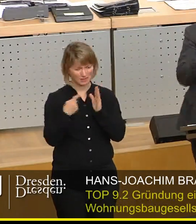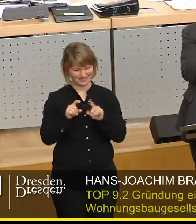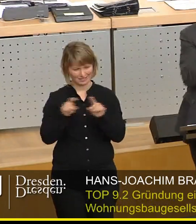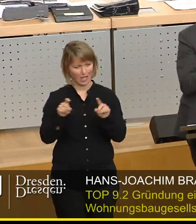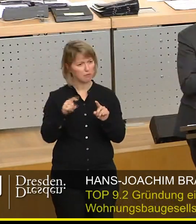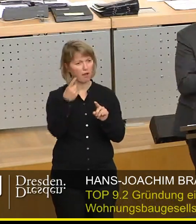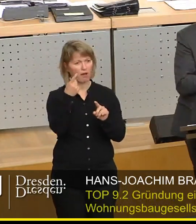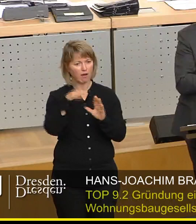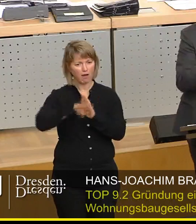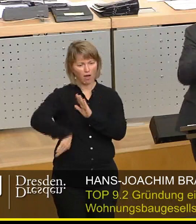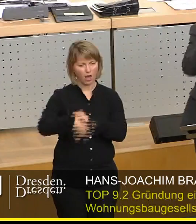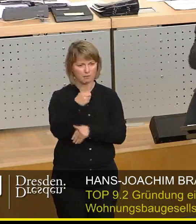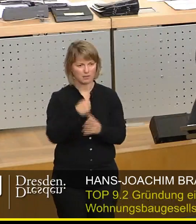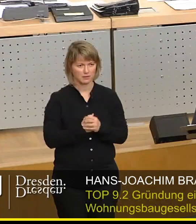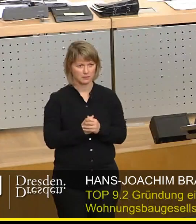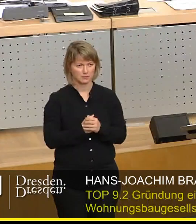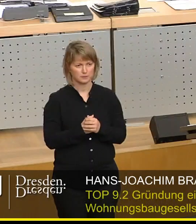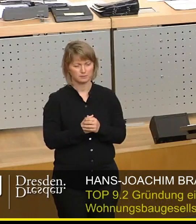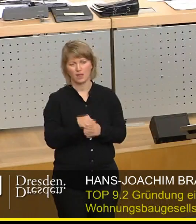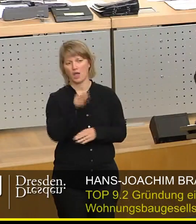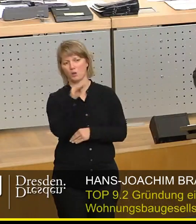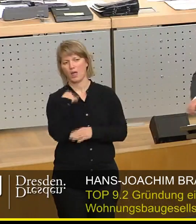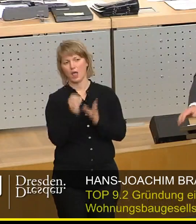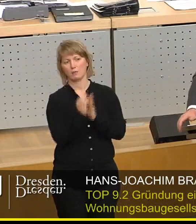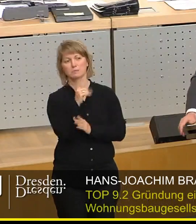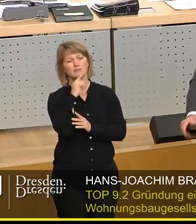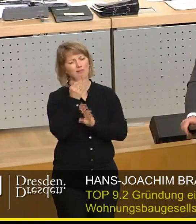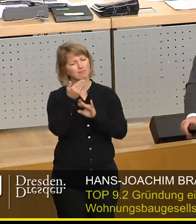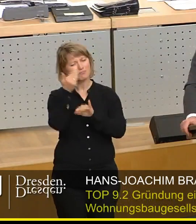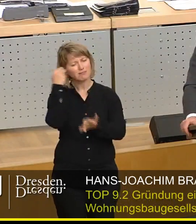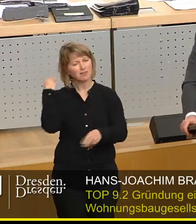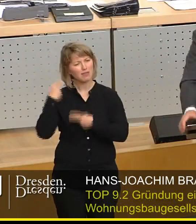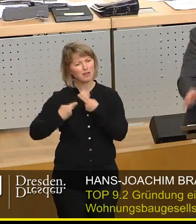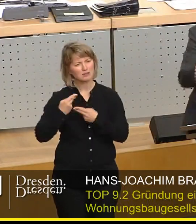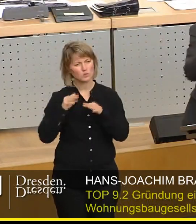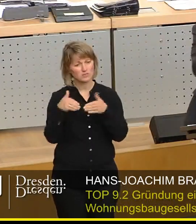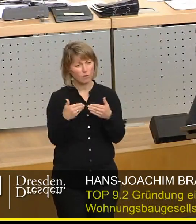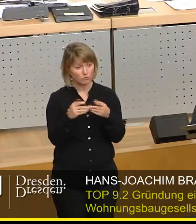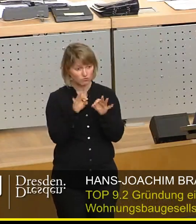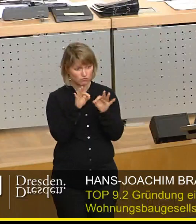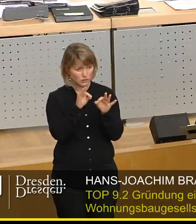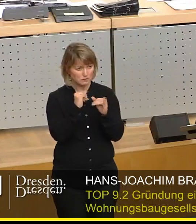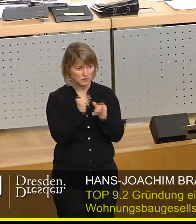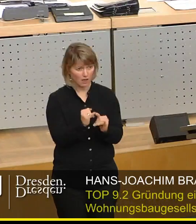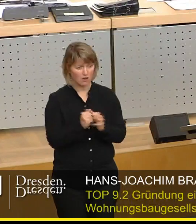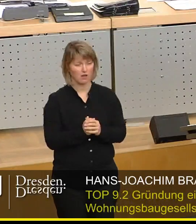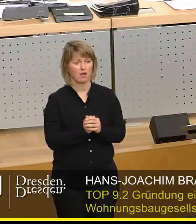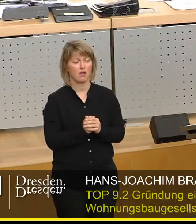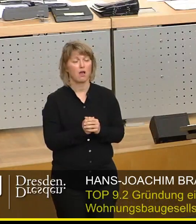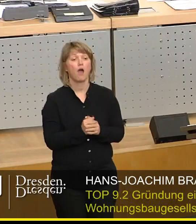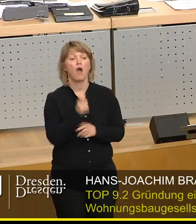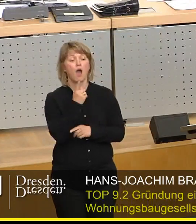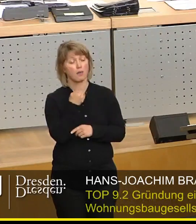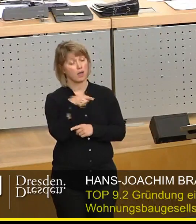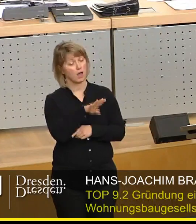Herr Blümel, das, was Sie gesagt haben, jahrzehntealte Tradition, das ist natürlich richtig, das Mittel über